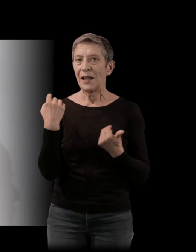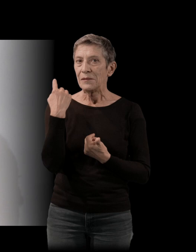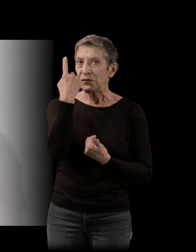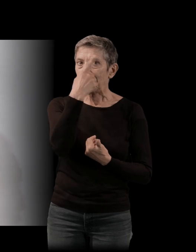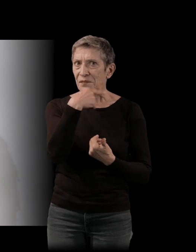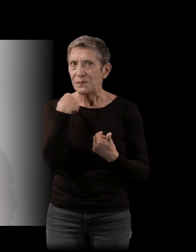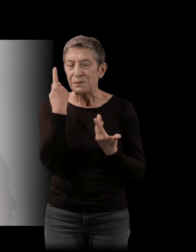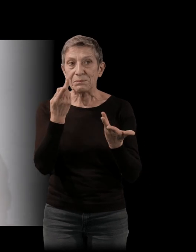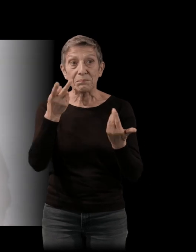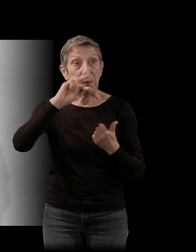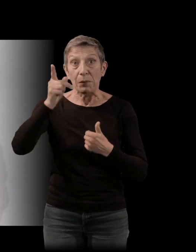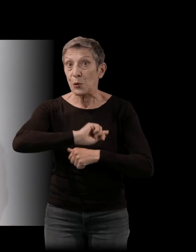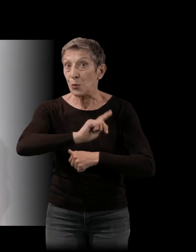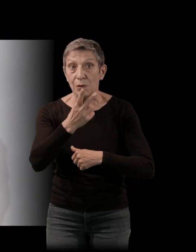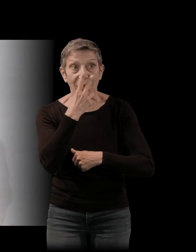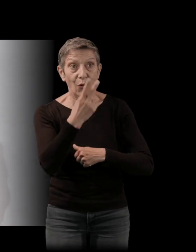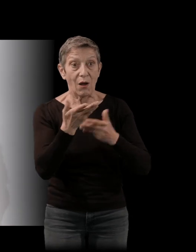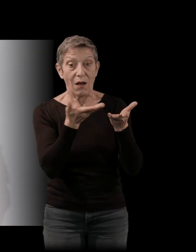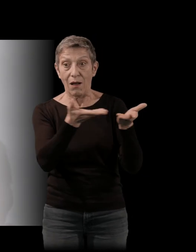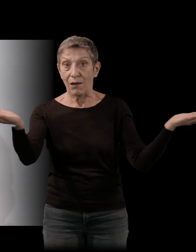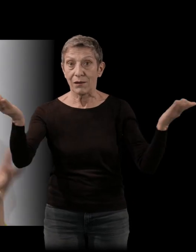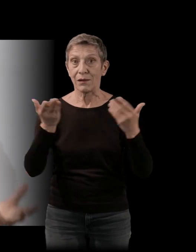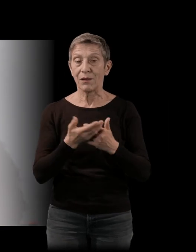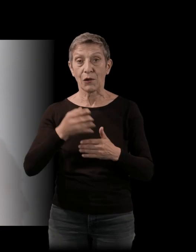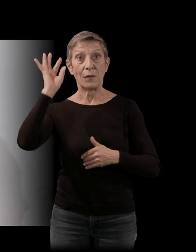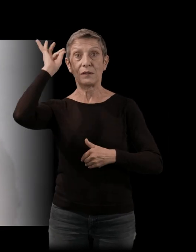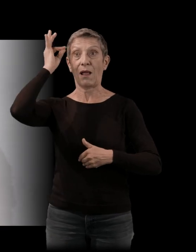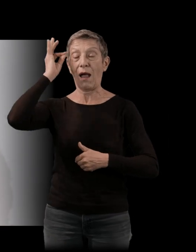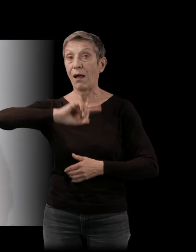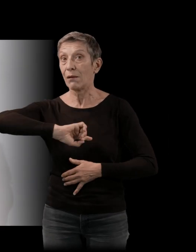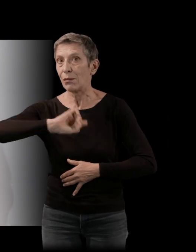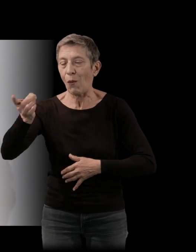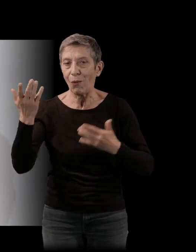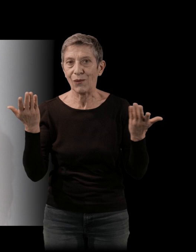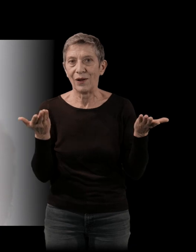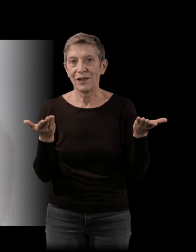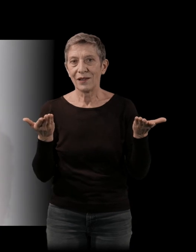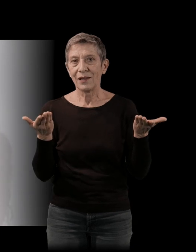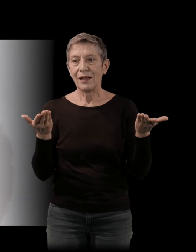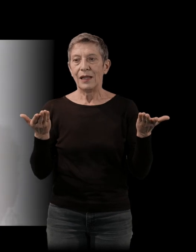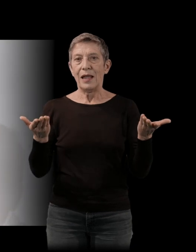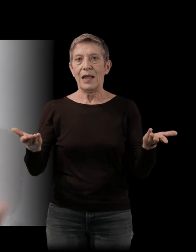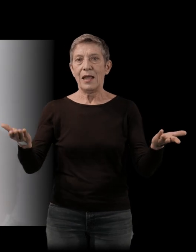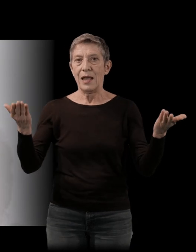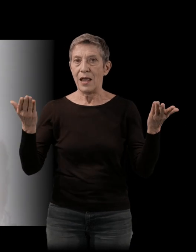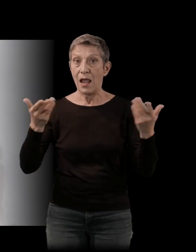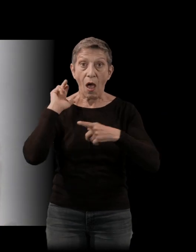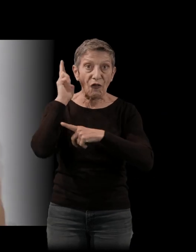habitués à voir. on voit bien que ce n pas des grandes stars de l'époque qui sont là. Et en même temps, c'est très bien filmé. C'est très